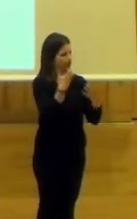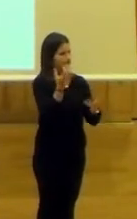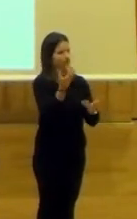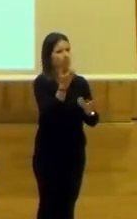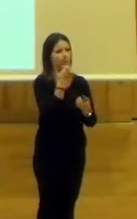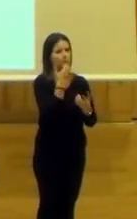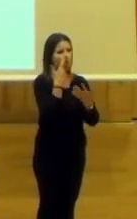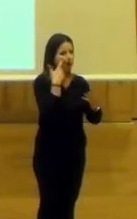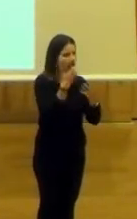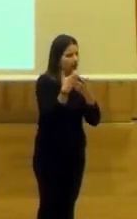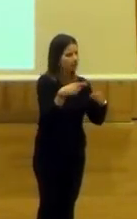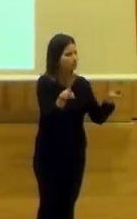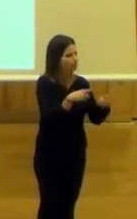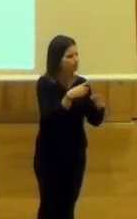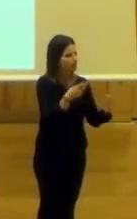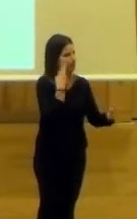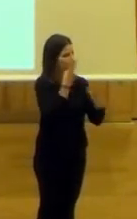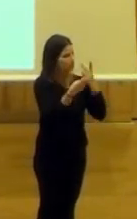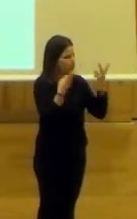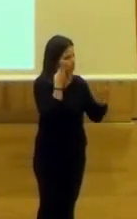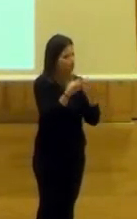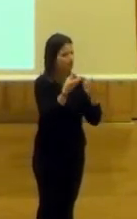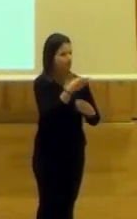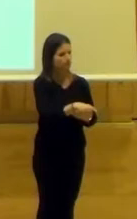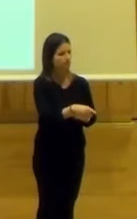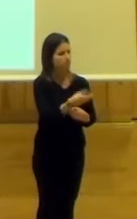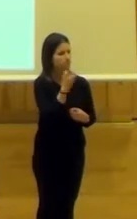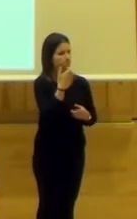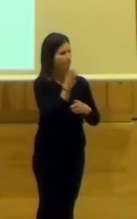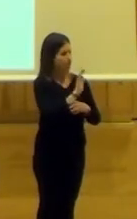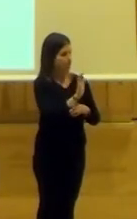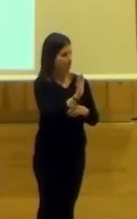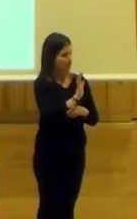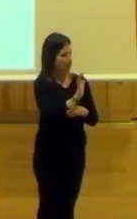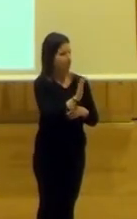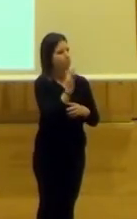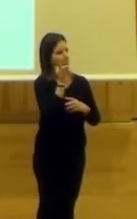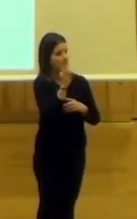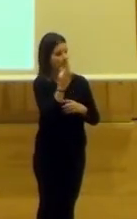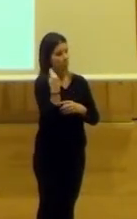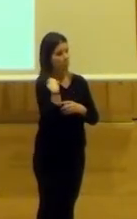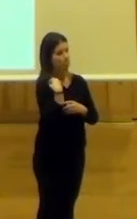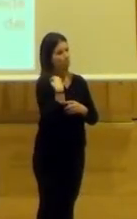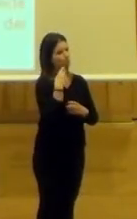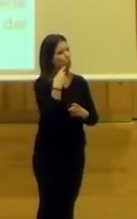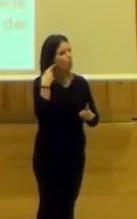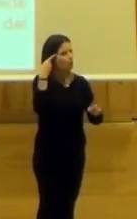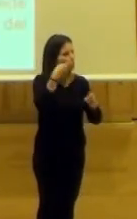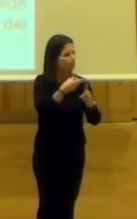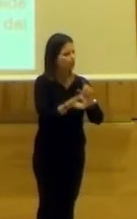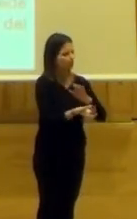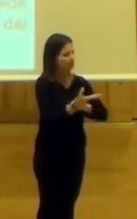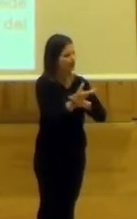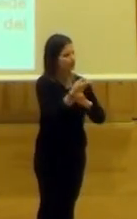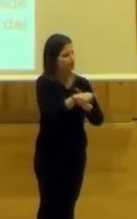artes, musicales, visuales y también cinematográficas, además de esa colección, con el objeto de crear